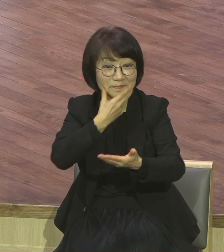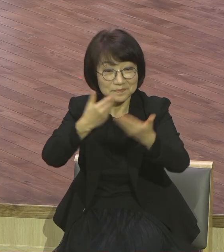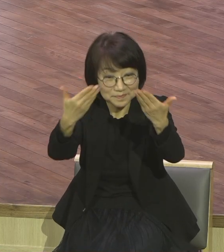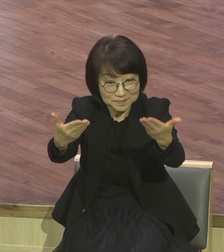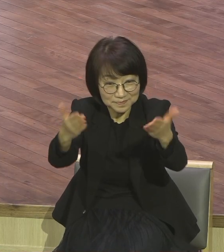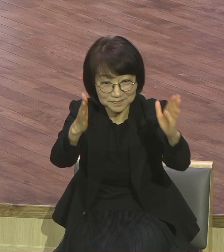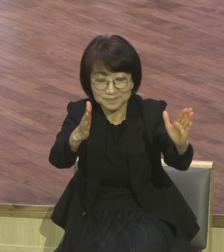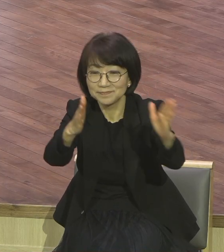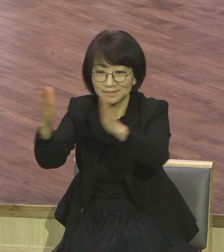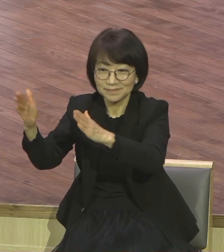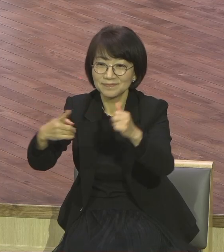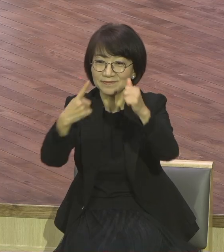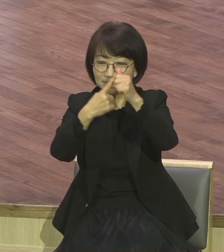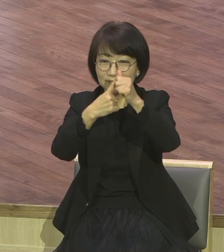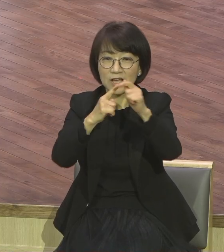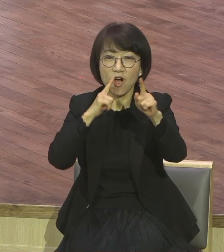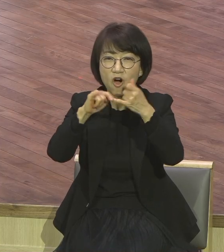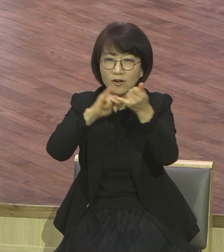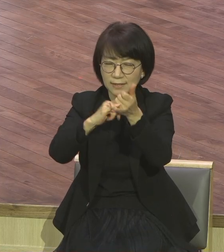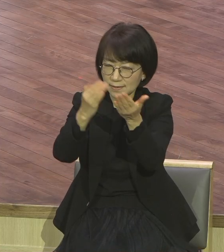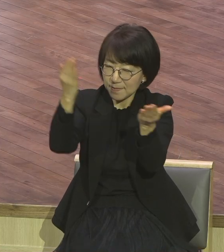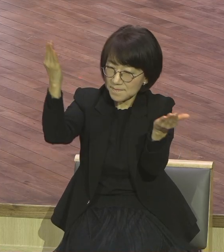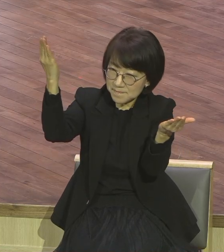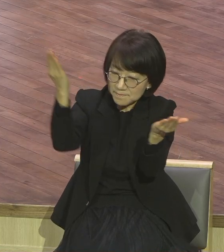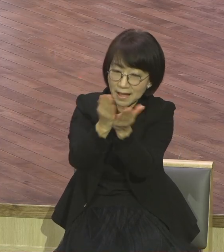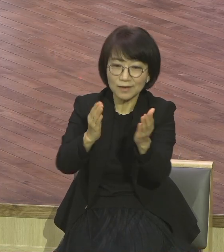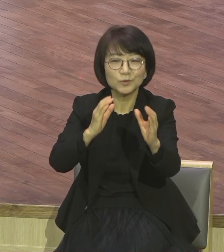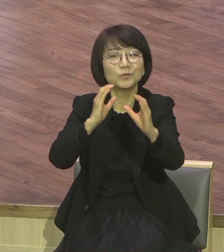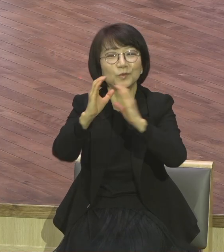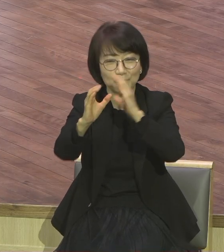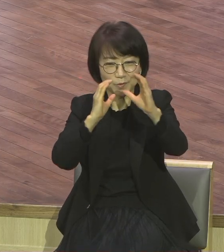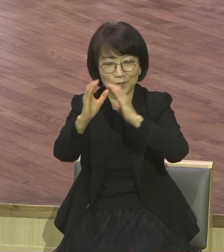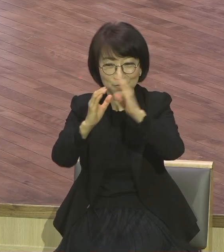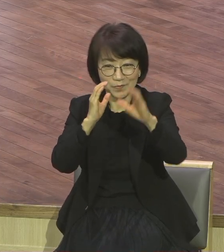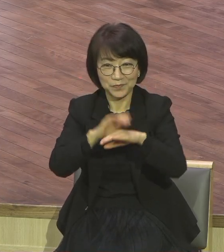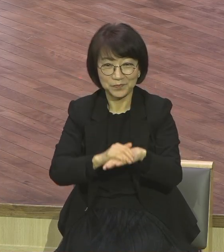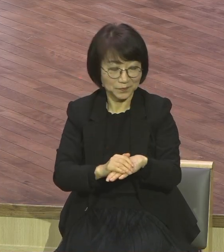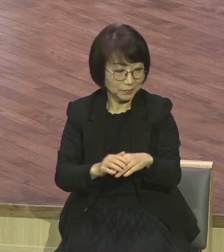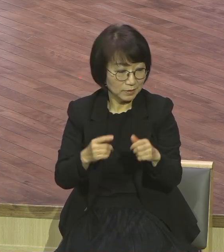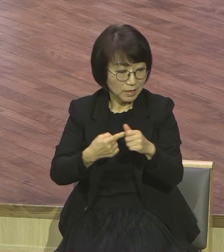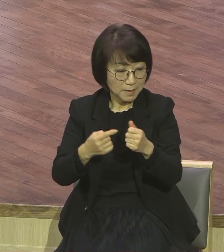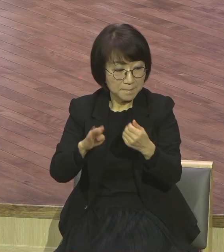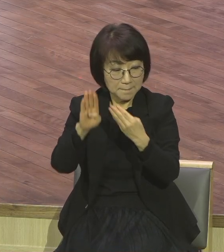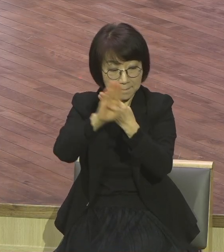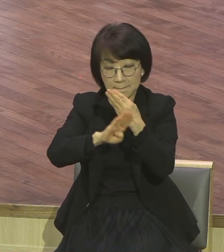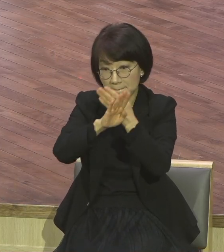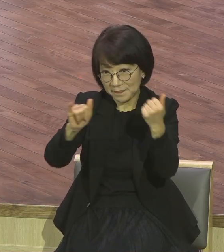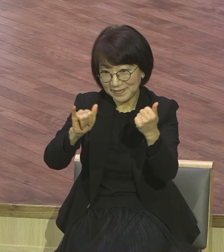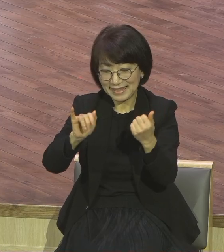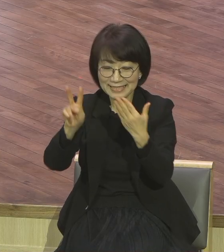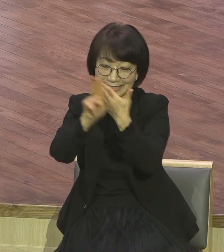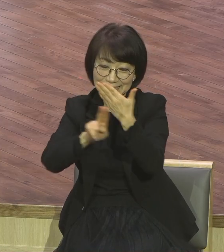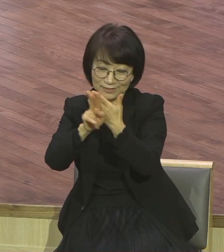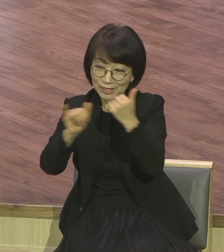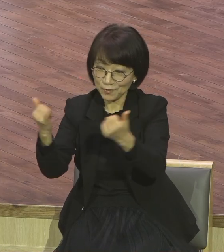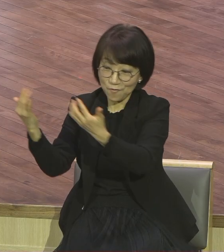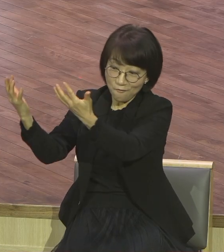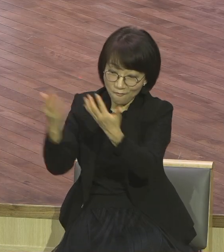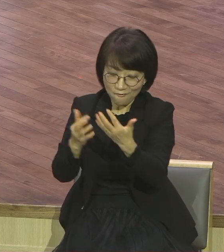은혁적 소통입니다. 1절입니다. 바리샘과 사두견들이 와서 예수를 시험하여 한로부터 오는